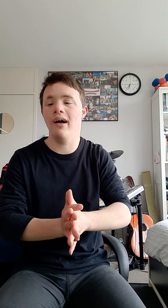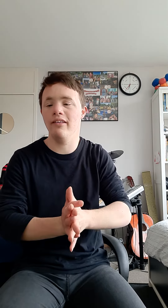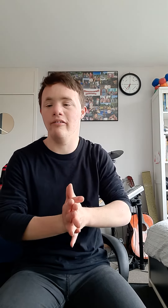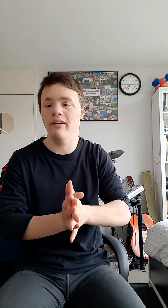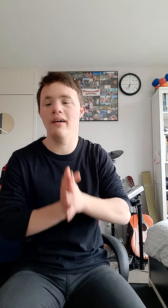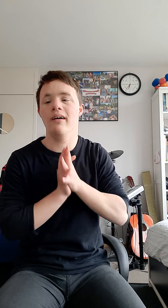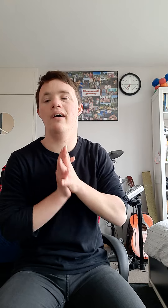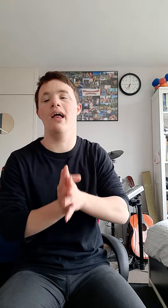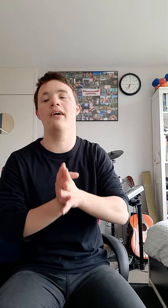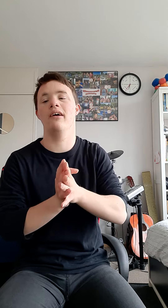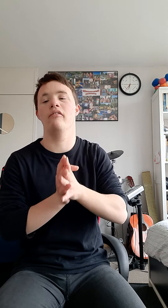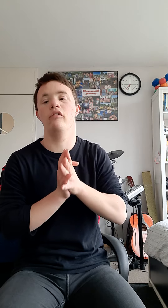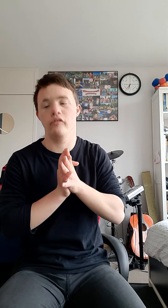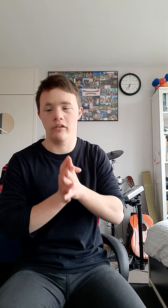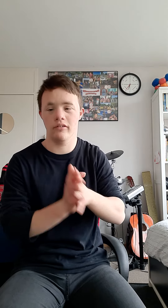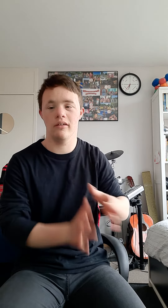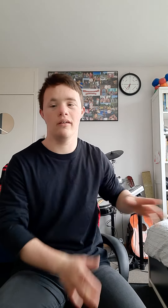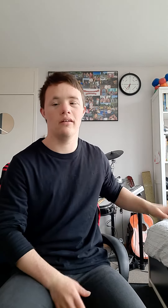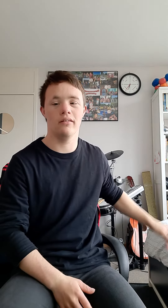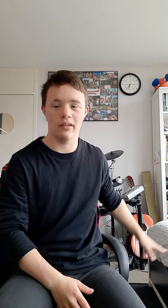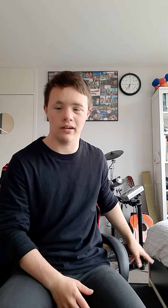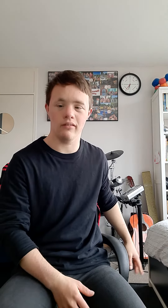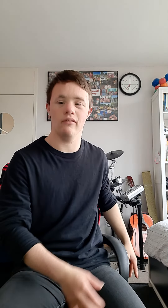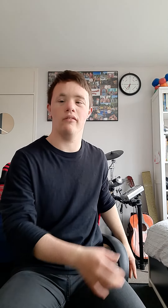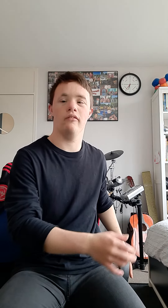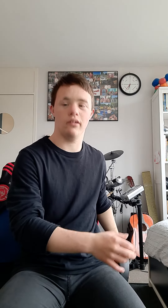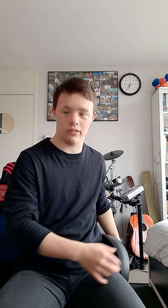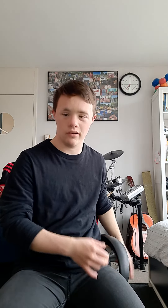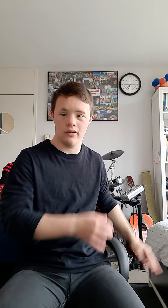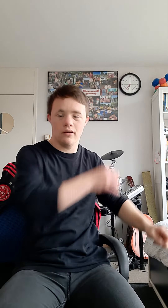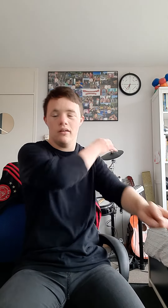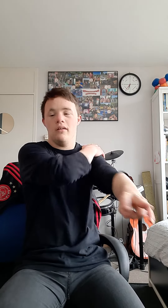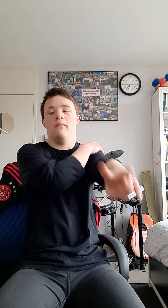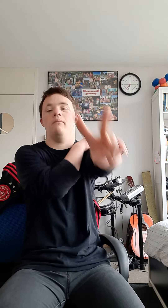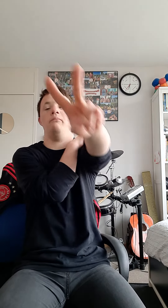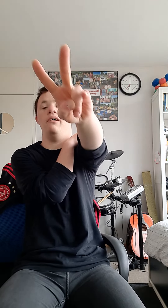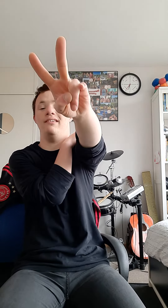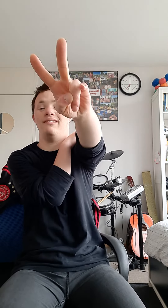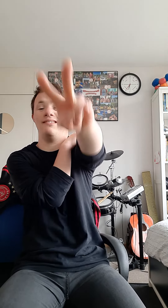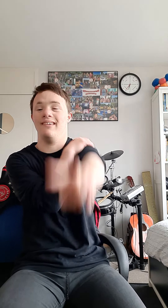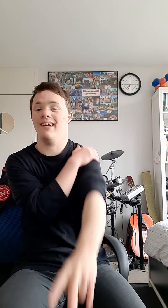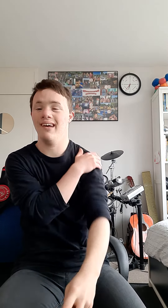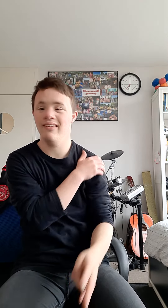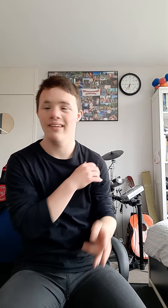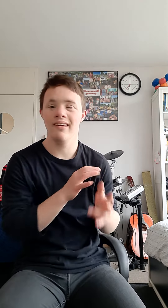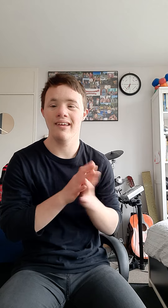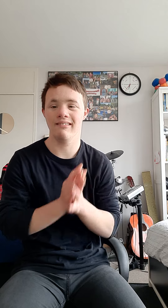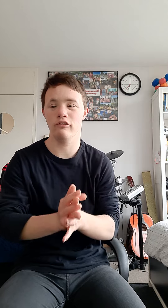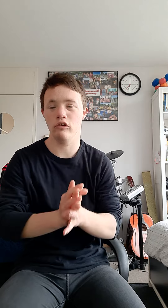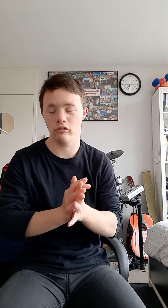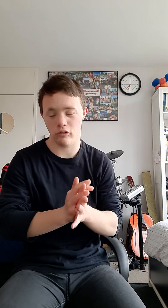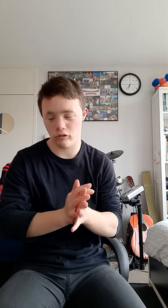het weer. En ik draag nu vast. Dikke, vette. Peace. En ik wil jullie.